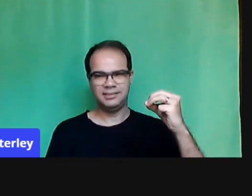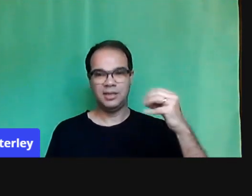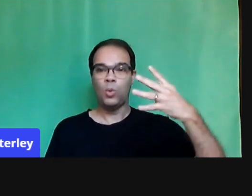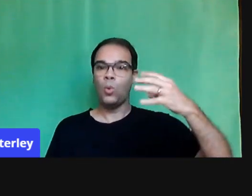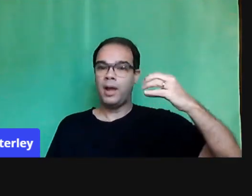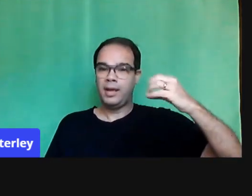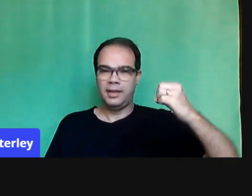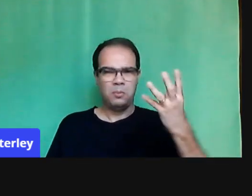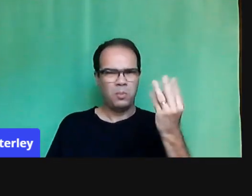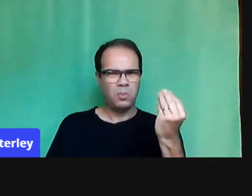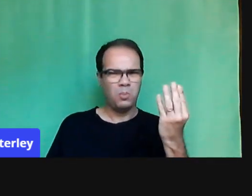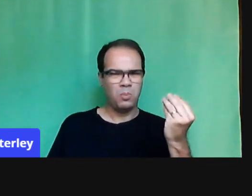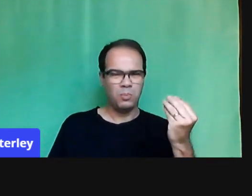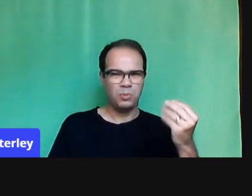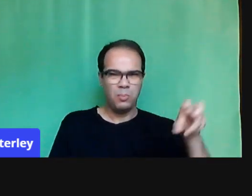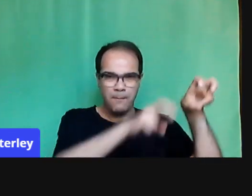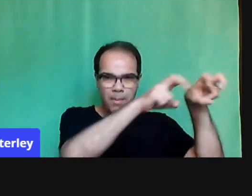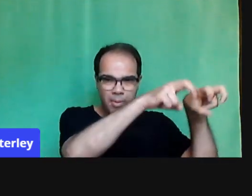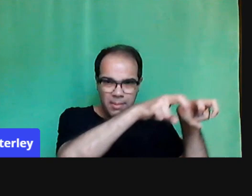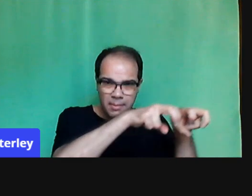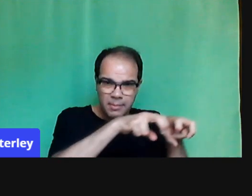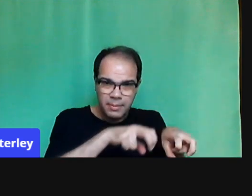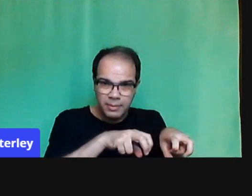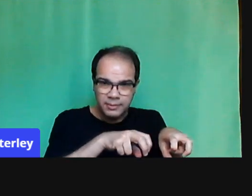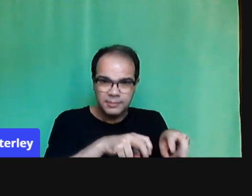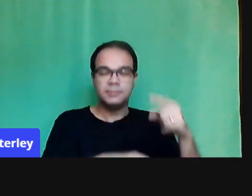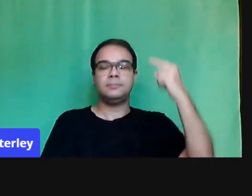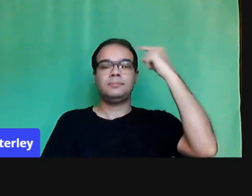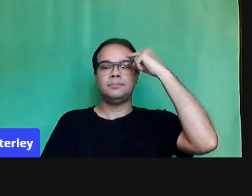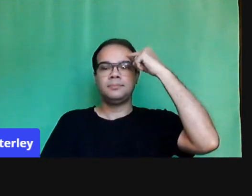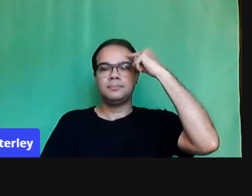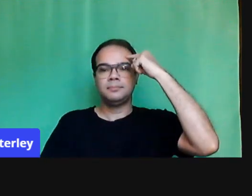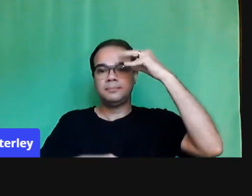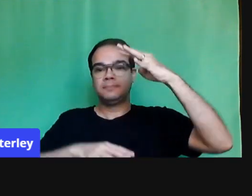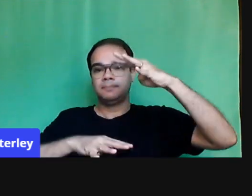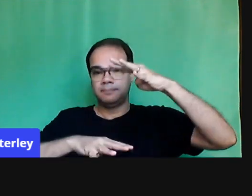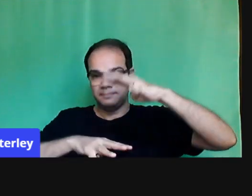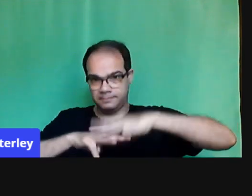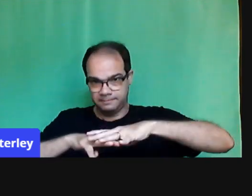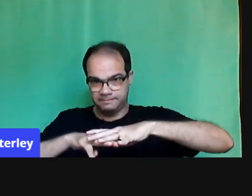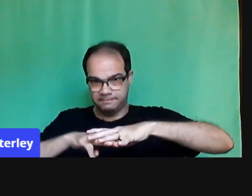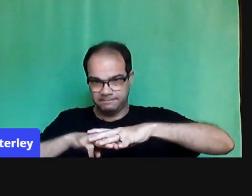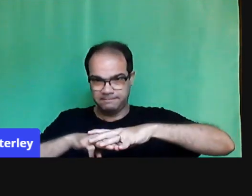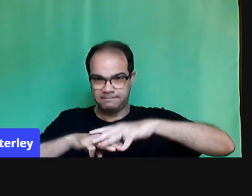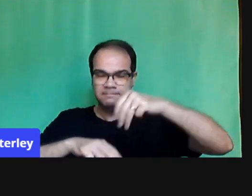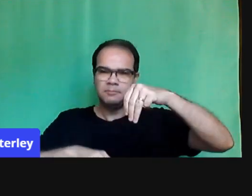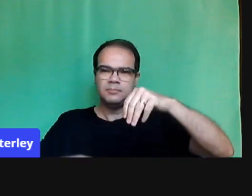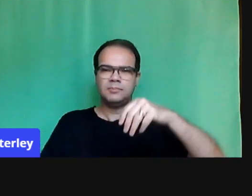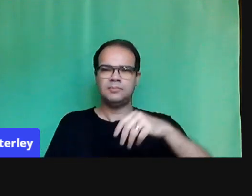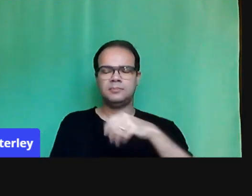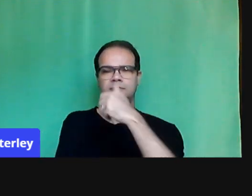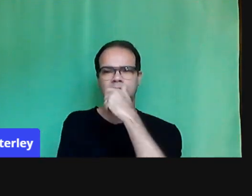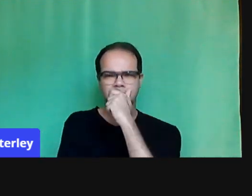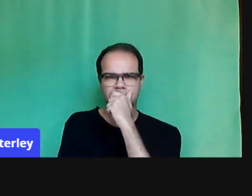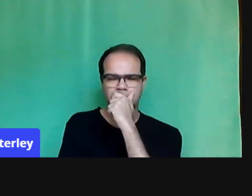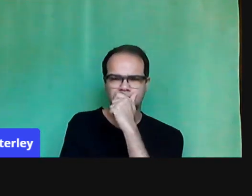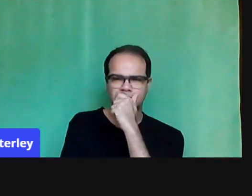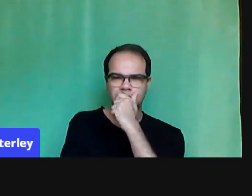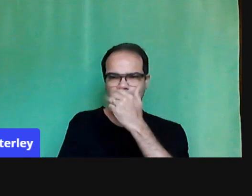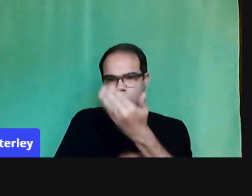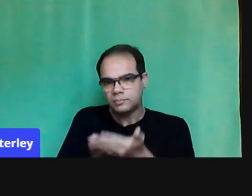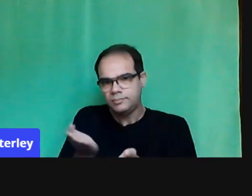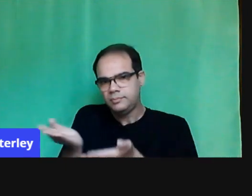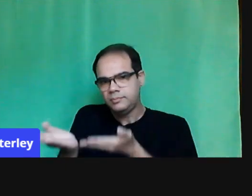espaço. Então, se pensar matematicamente, é ser capaz de analisar, estabelecer